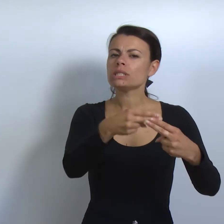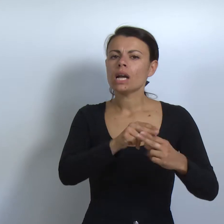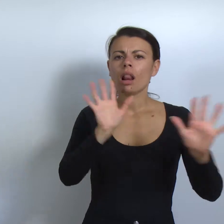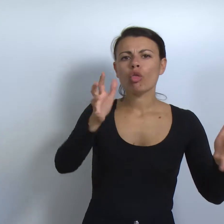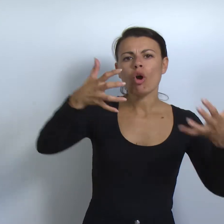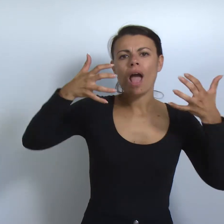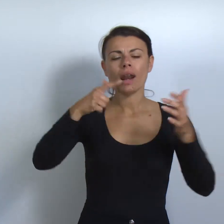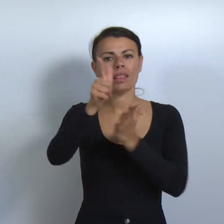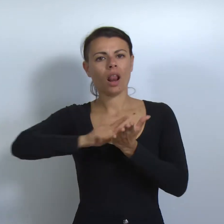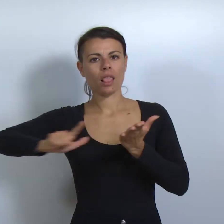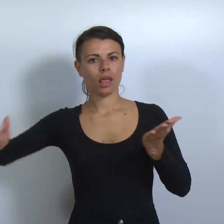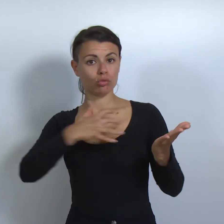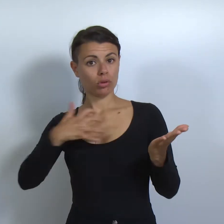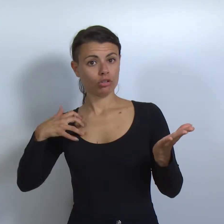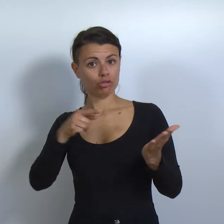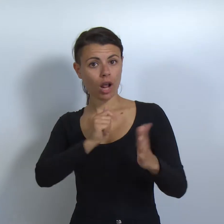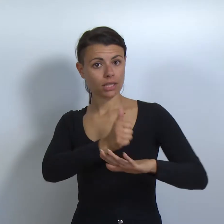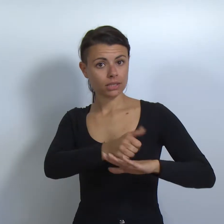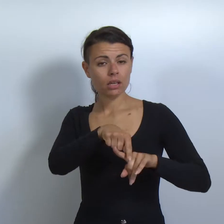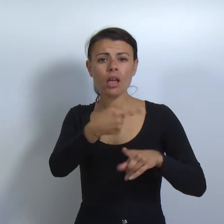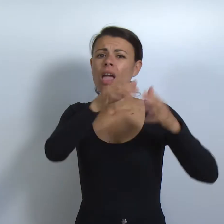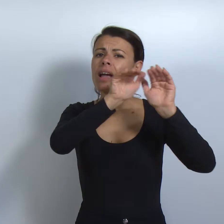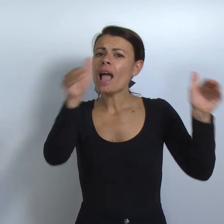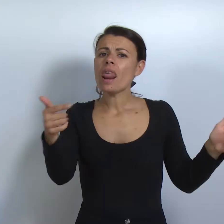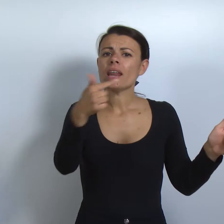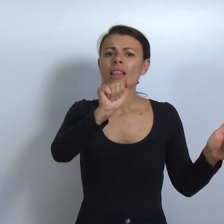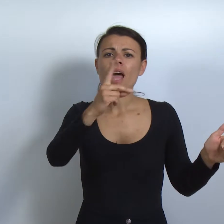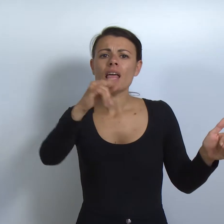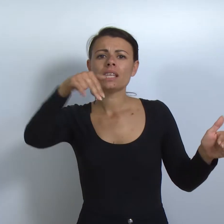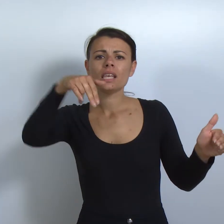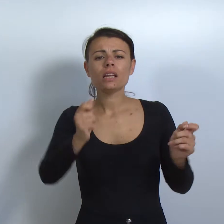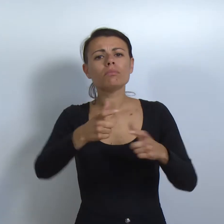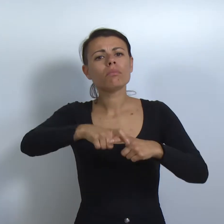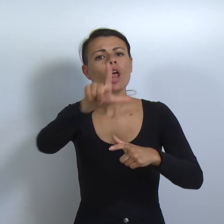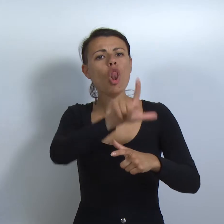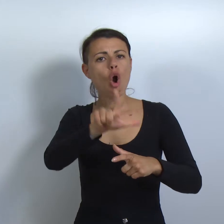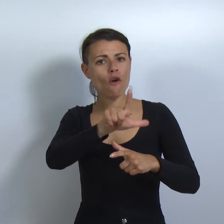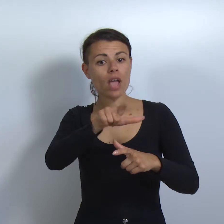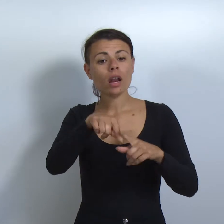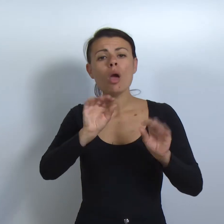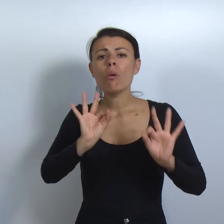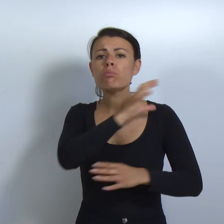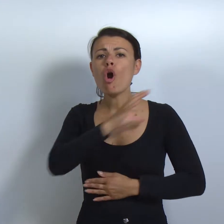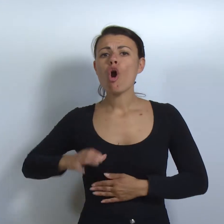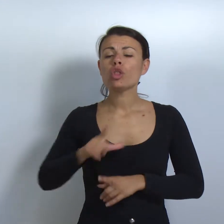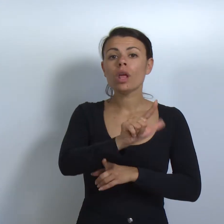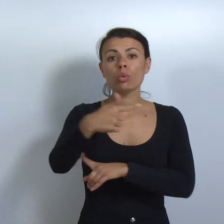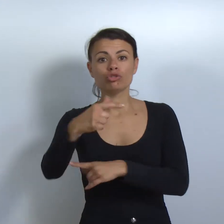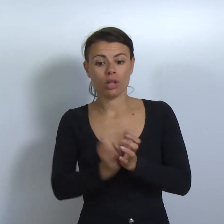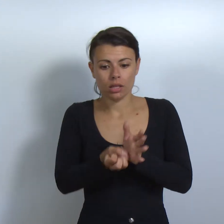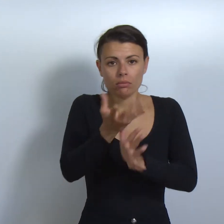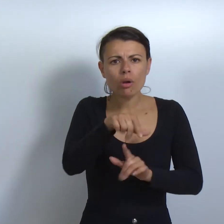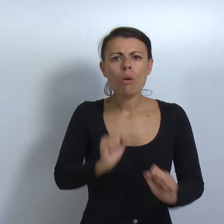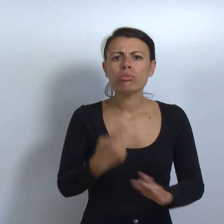alle arti, alla letteratura e alle scienze. È la Galleria Tadini di Lovere, creata dal conte Luigi Tadini, dove si possono